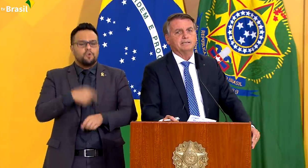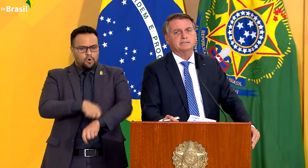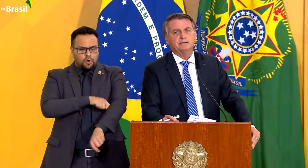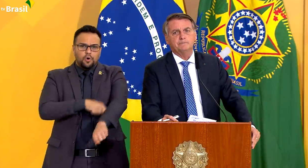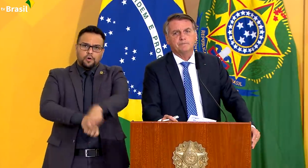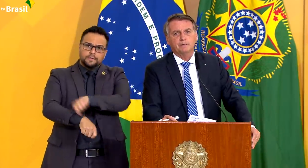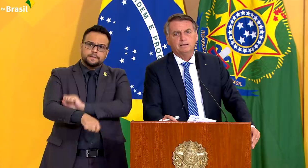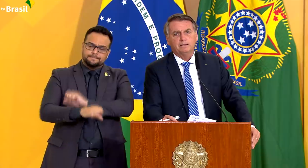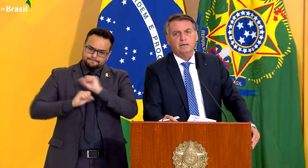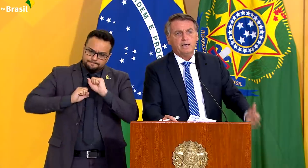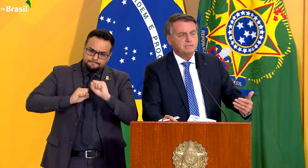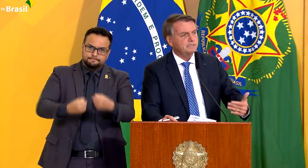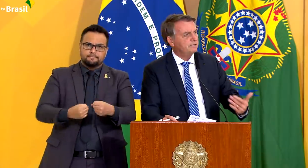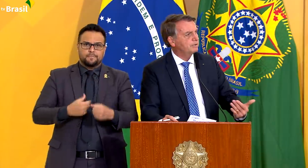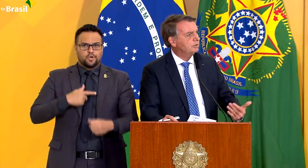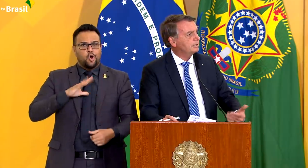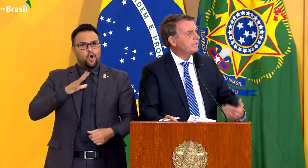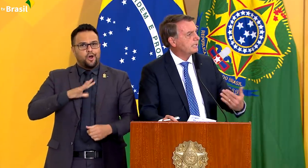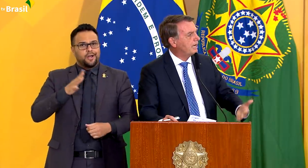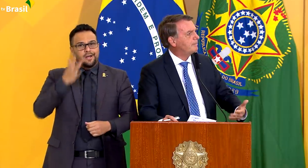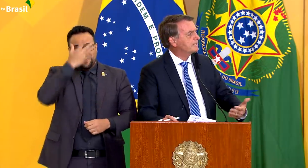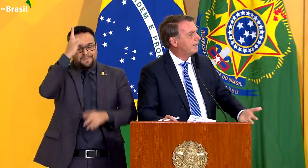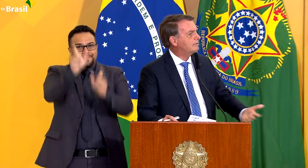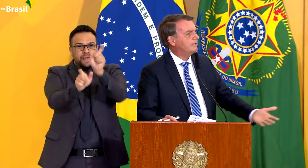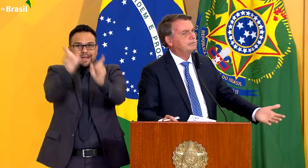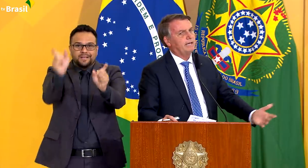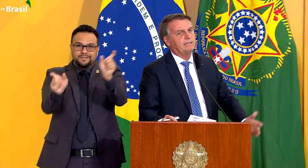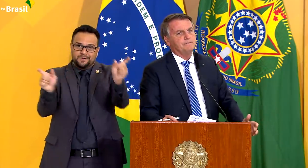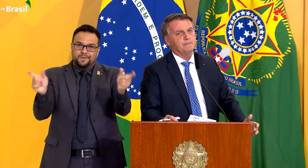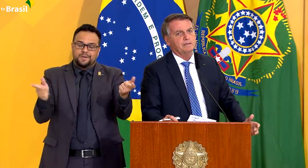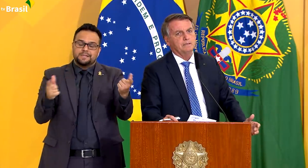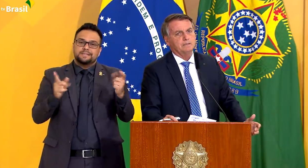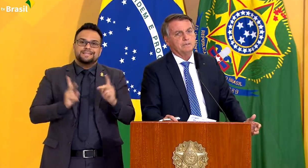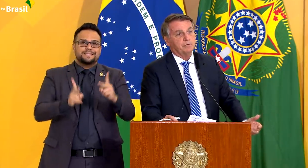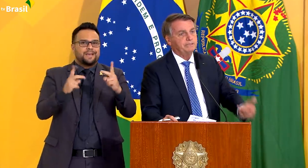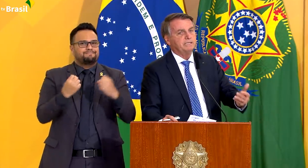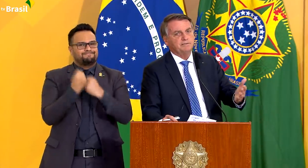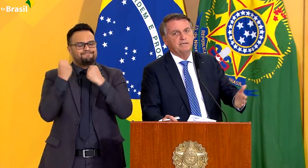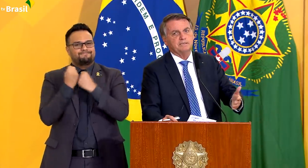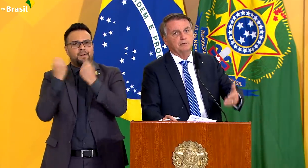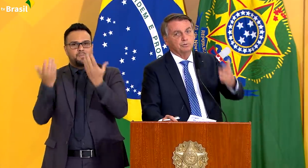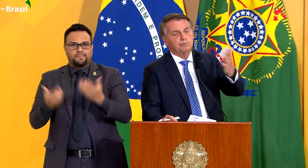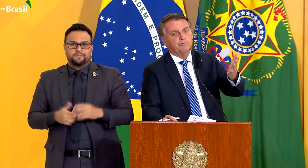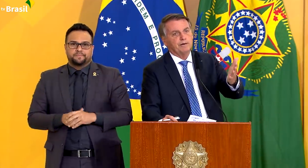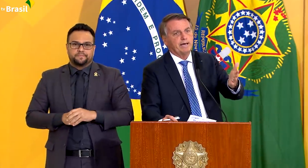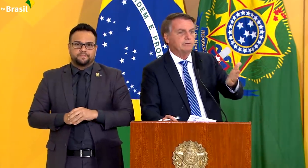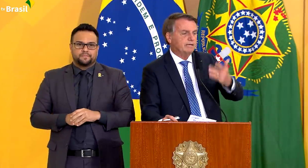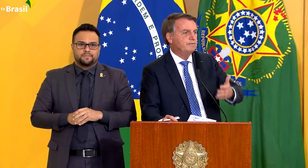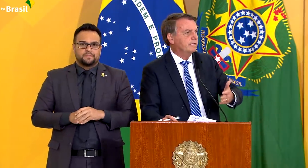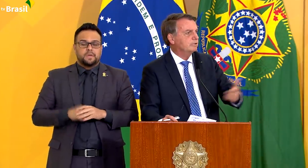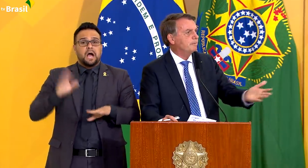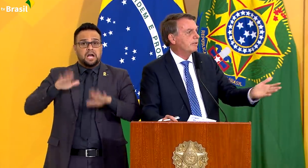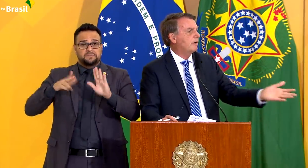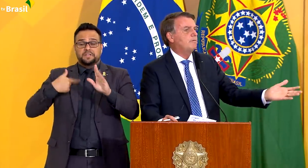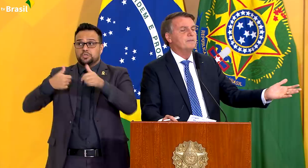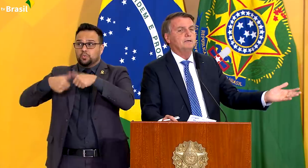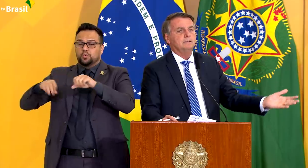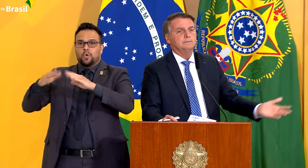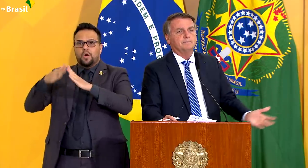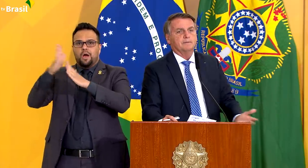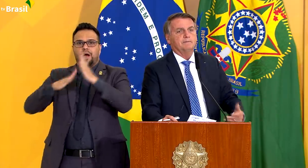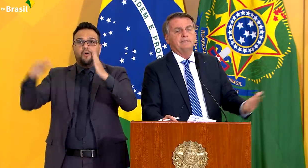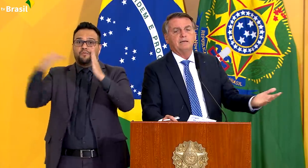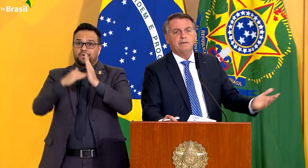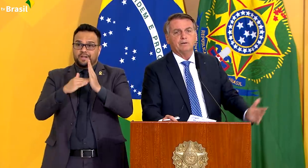muita determinação. Este servidor que sempre está do nosso lado. Quantas vezes eu estou no Alvorado ou até venho aqui e o pessoal